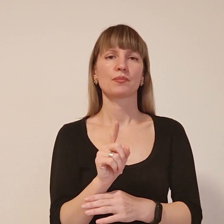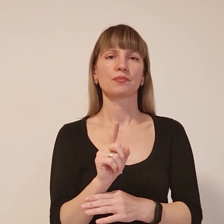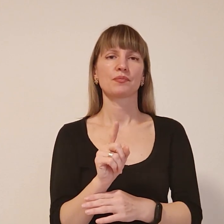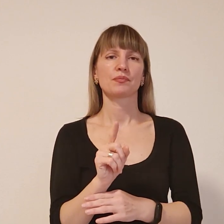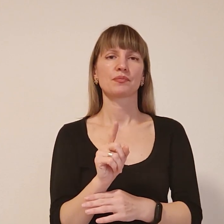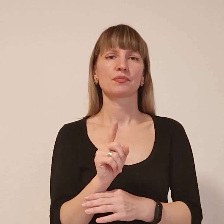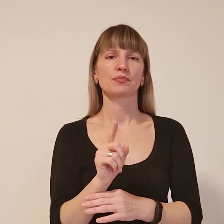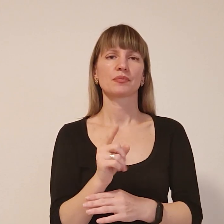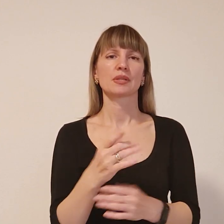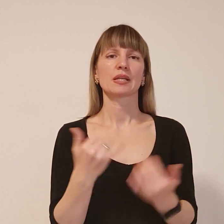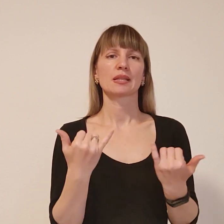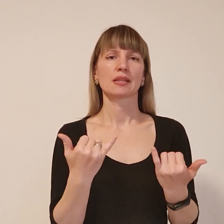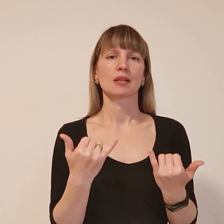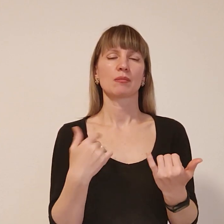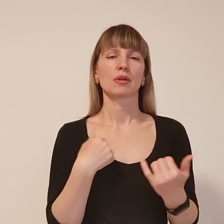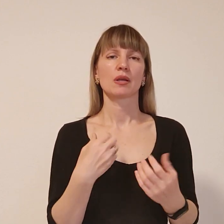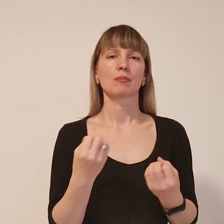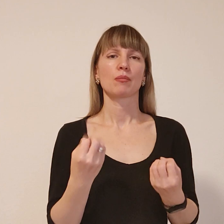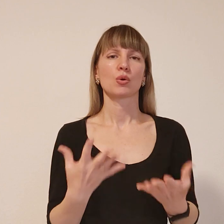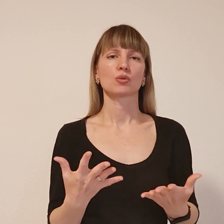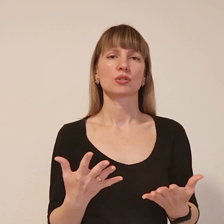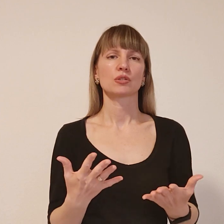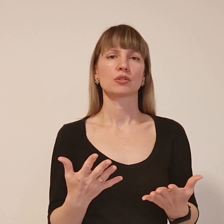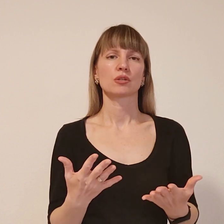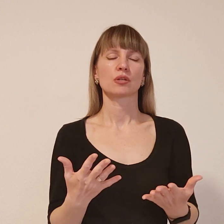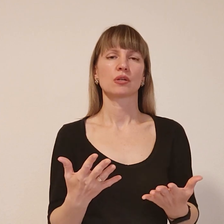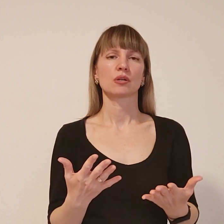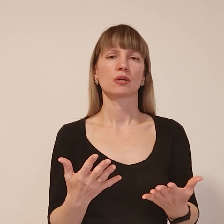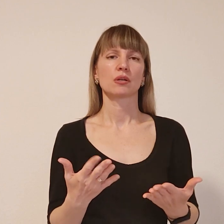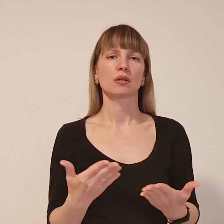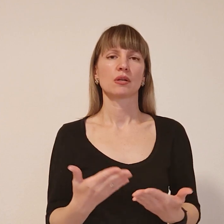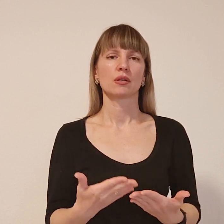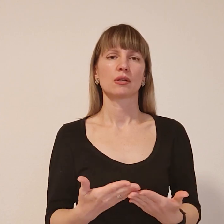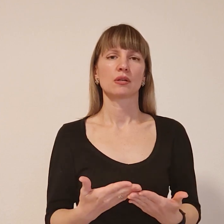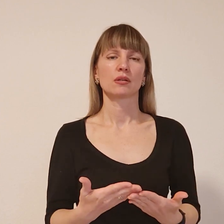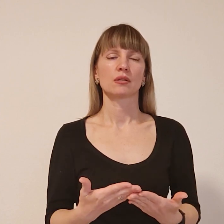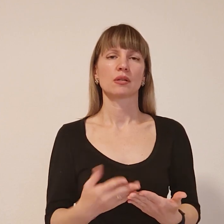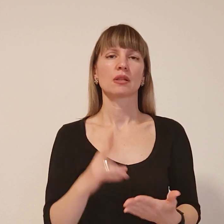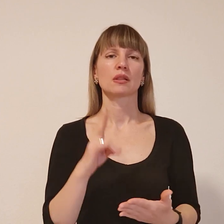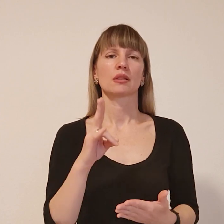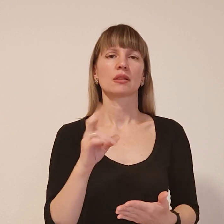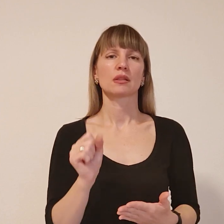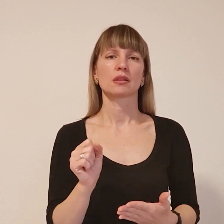Тепер я просто, якби,